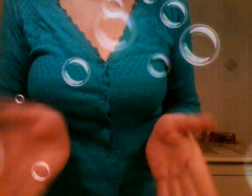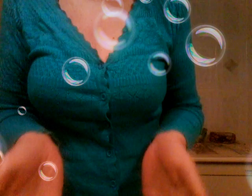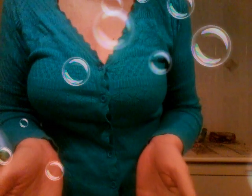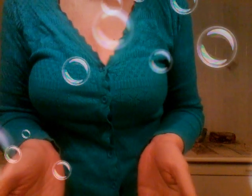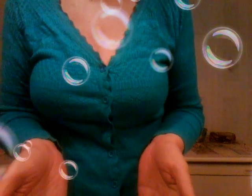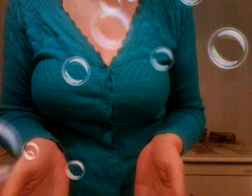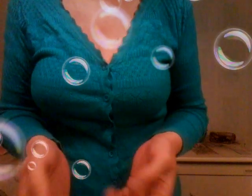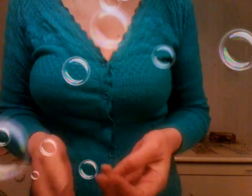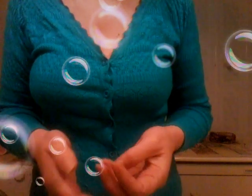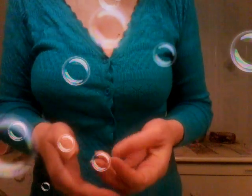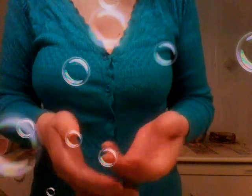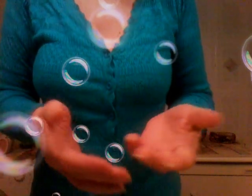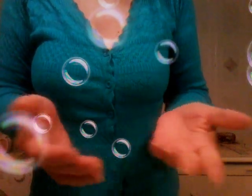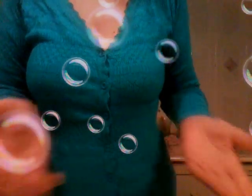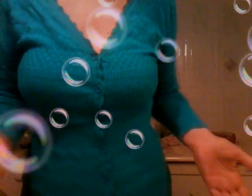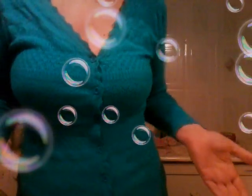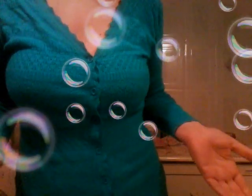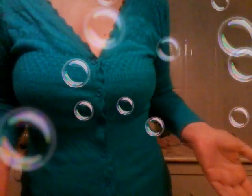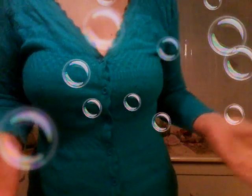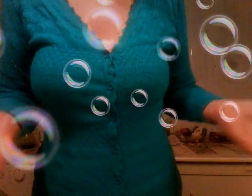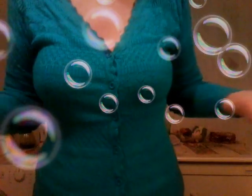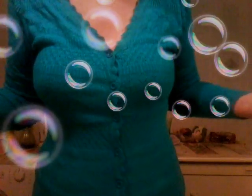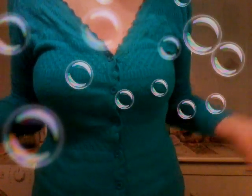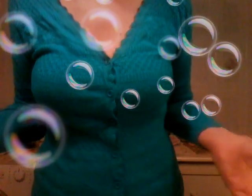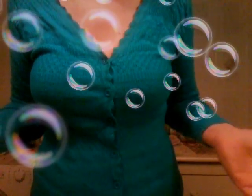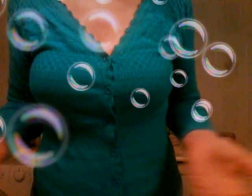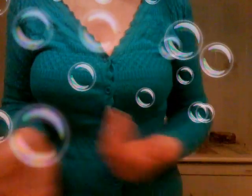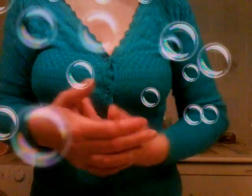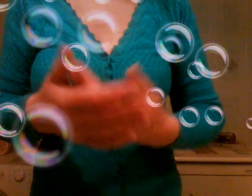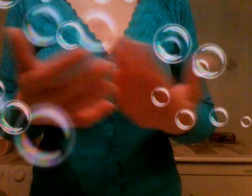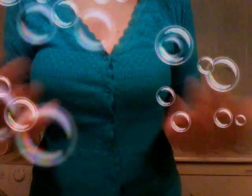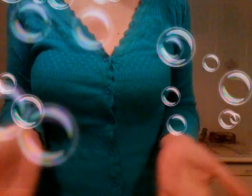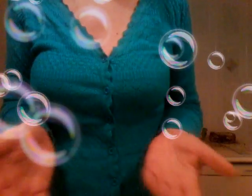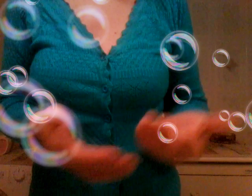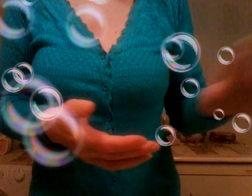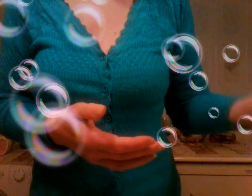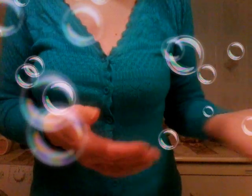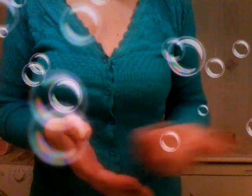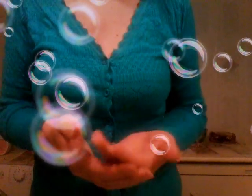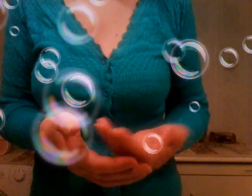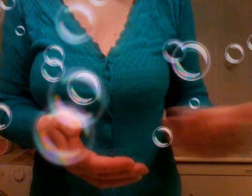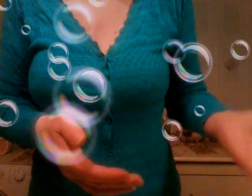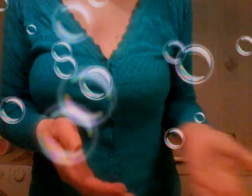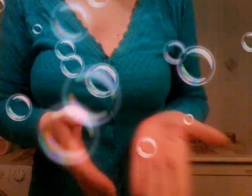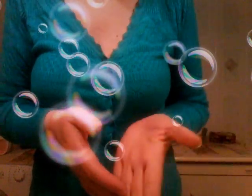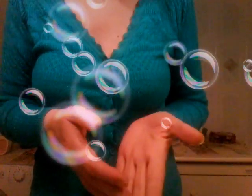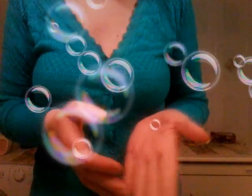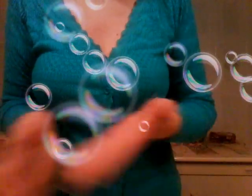fidanzate se loro sono contenti di andare a lavorare loro e voi non fate nulla e prendete il reddito state sempre sul divano